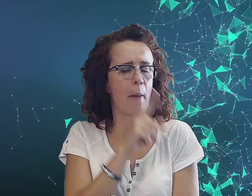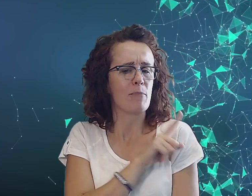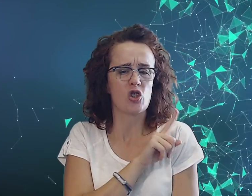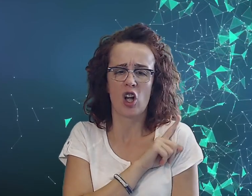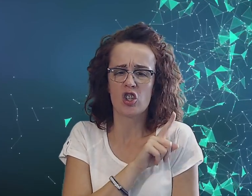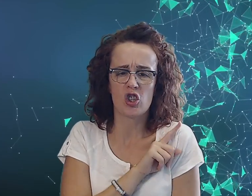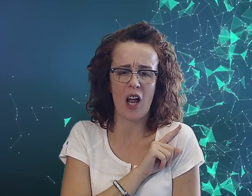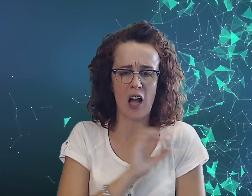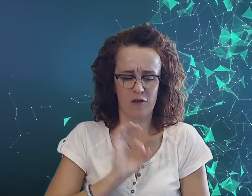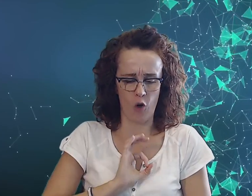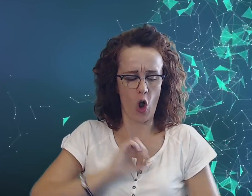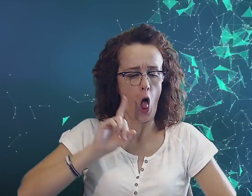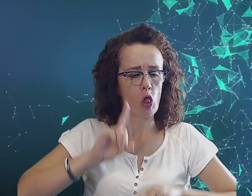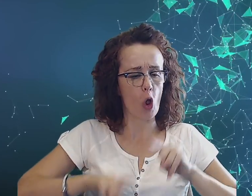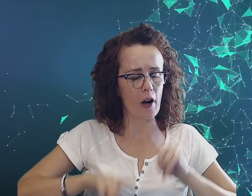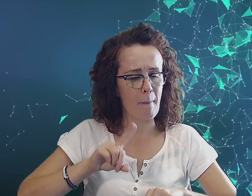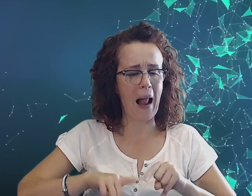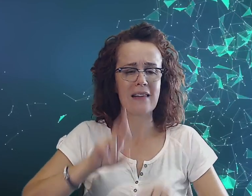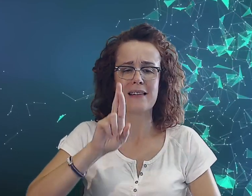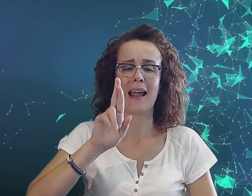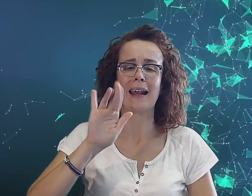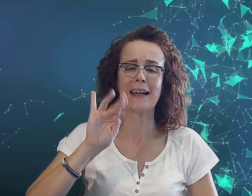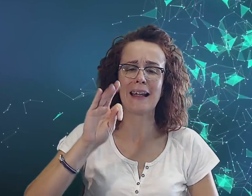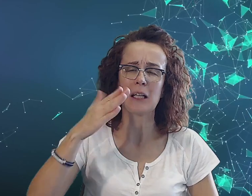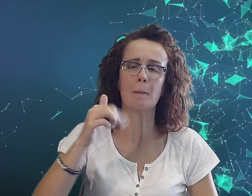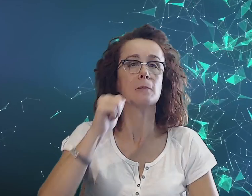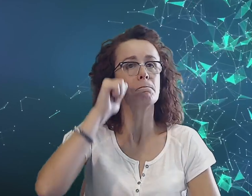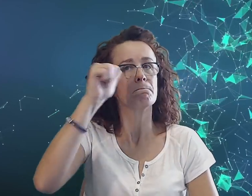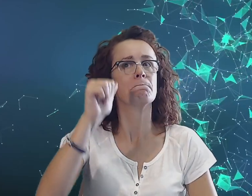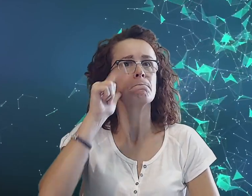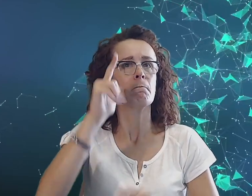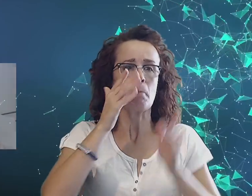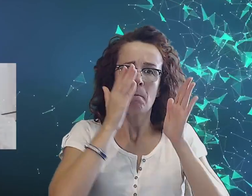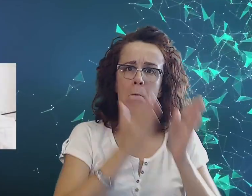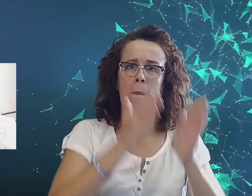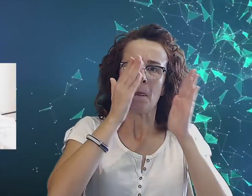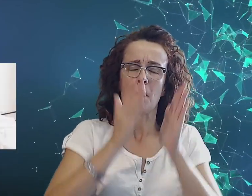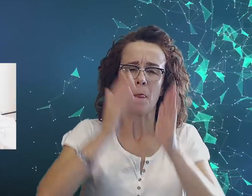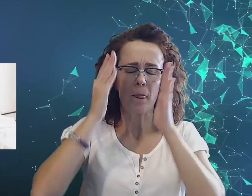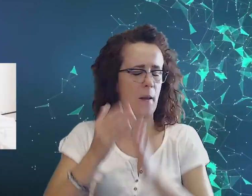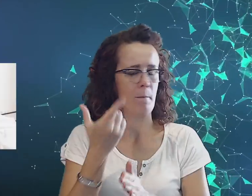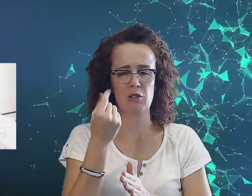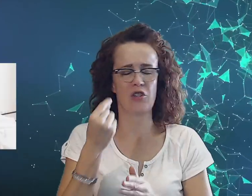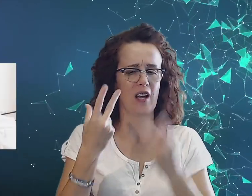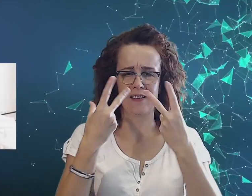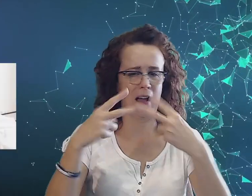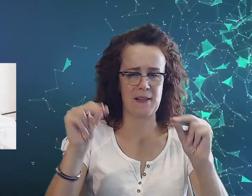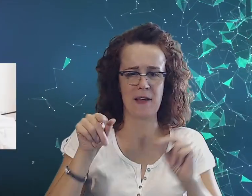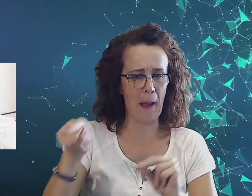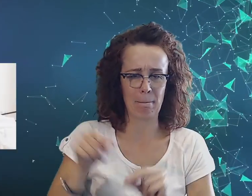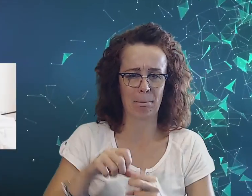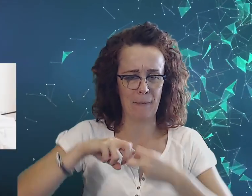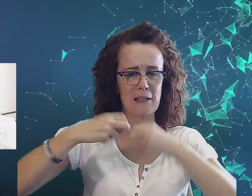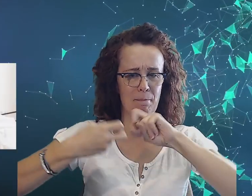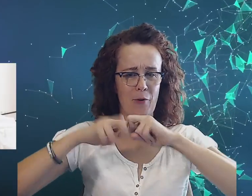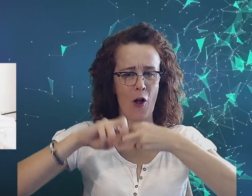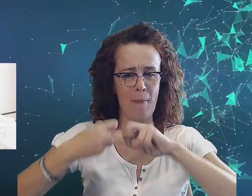przestrzega swój normalny rytm. No, bliźnięta nie, jest problem.